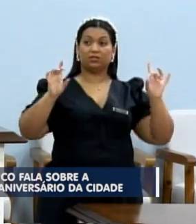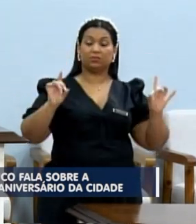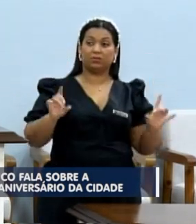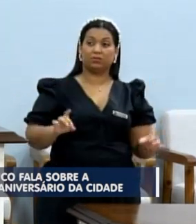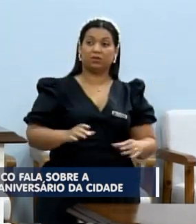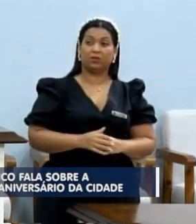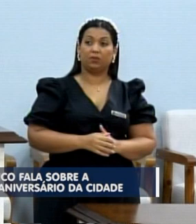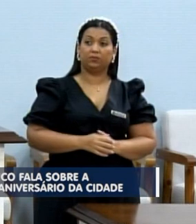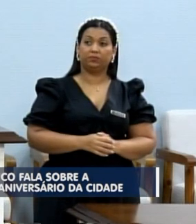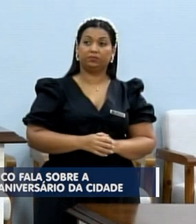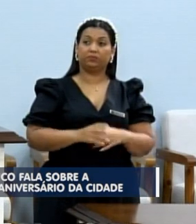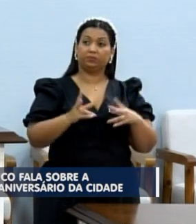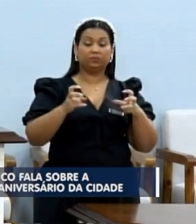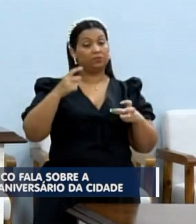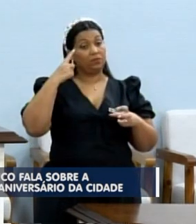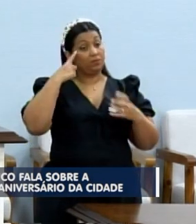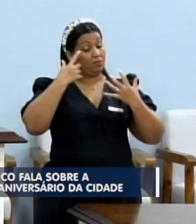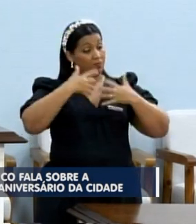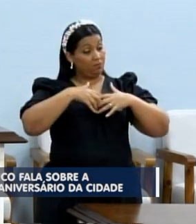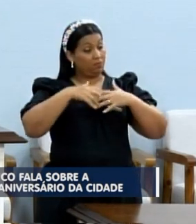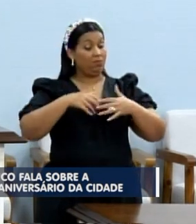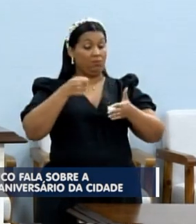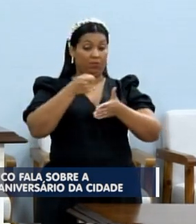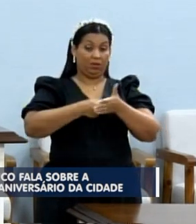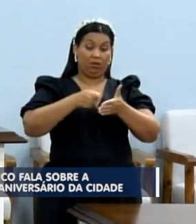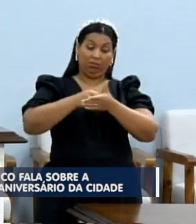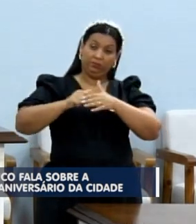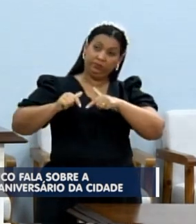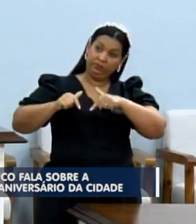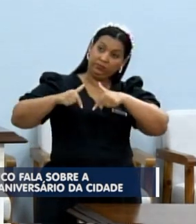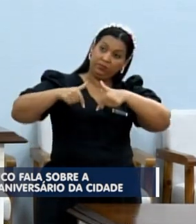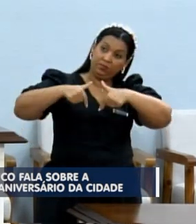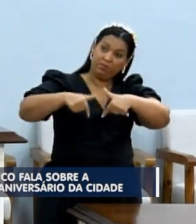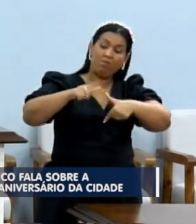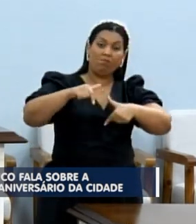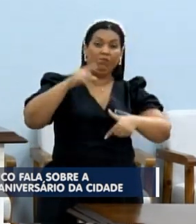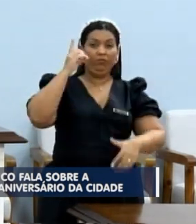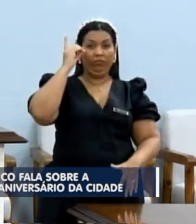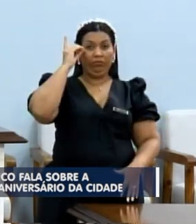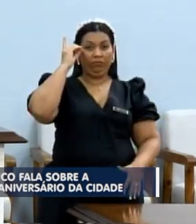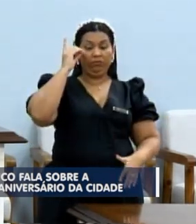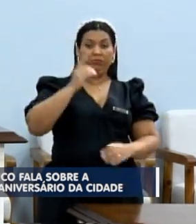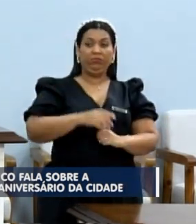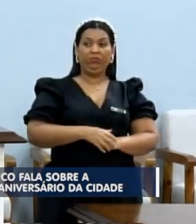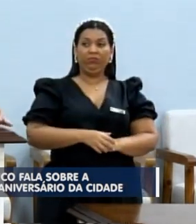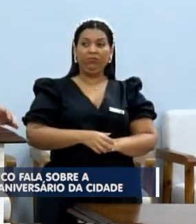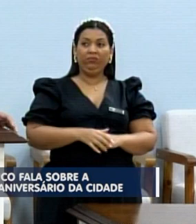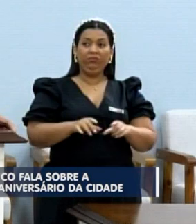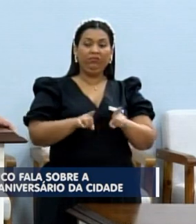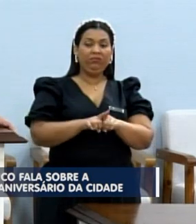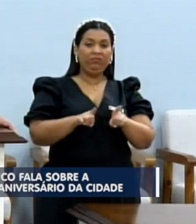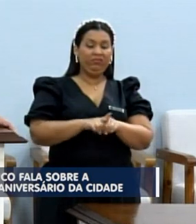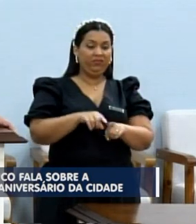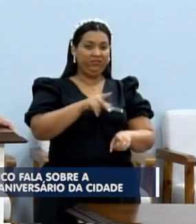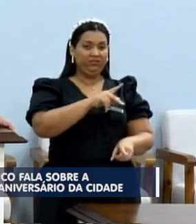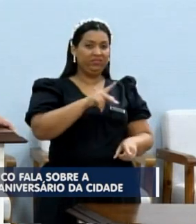e reflexão dessa grande luta que é a síndrome de Dow. E também, presidente,